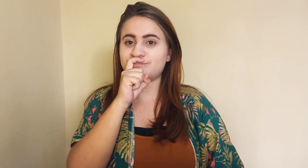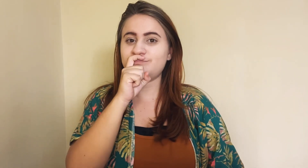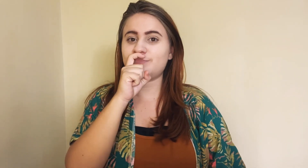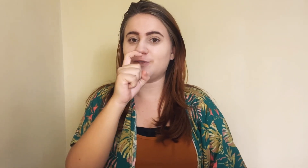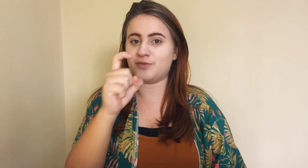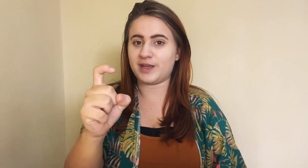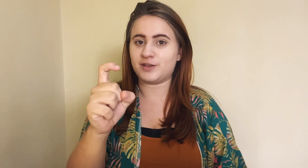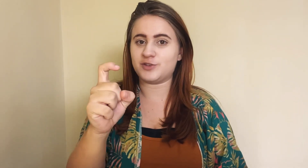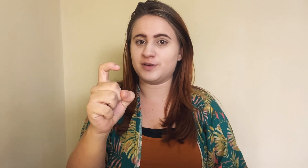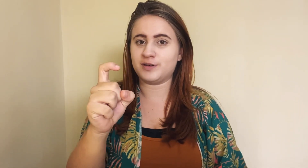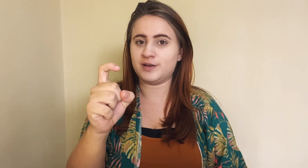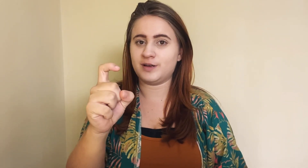Verde.